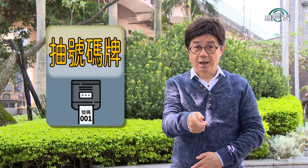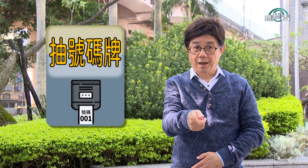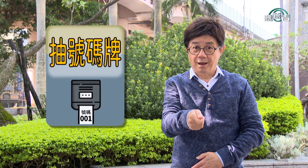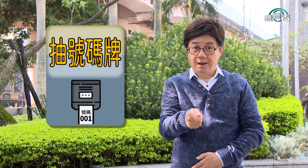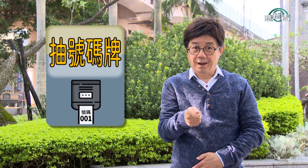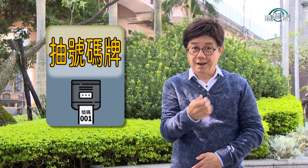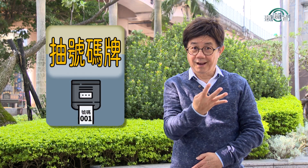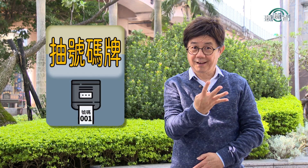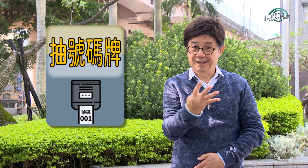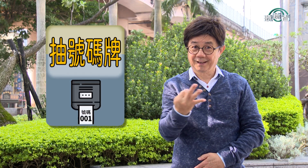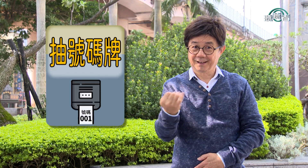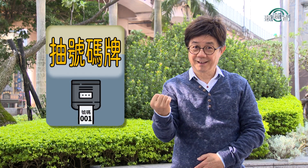抽号码牌